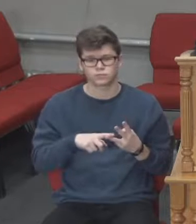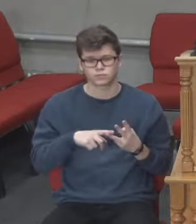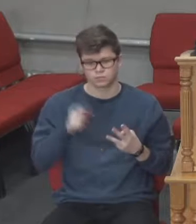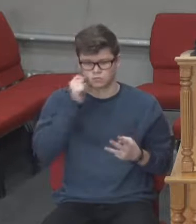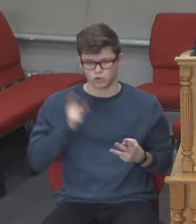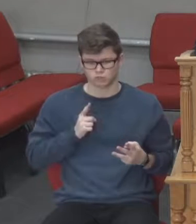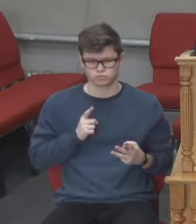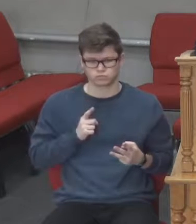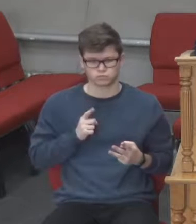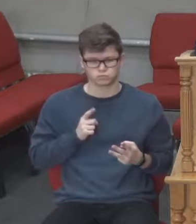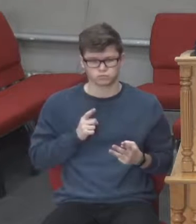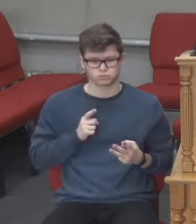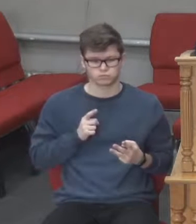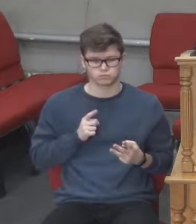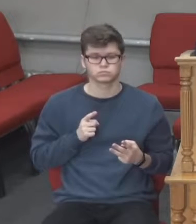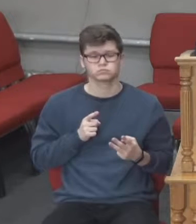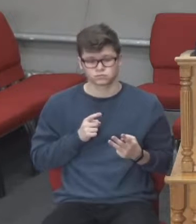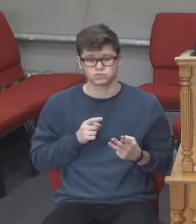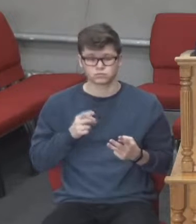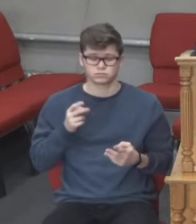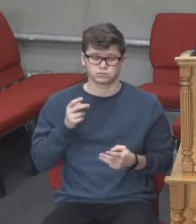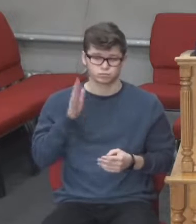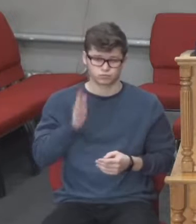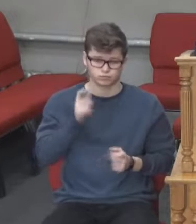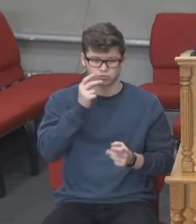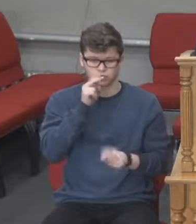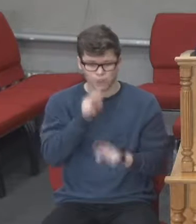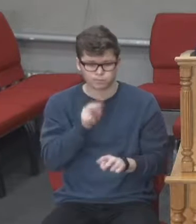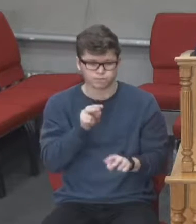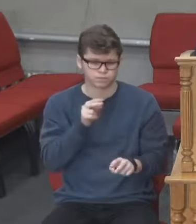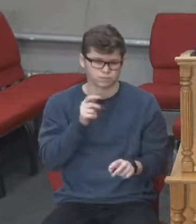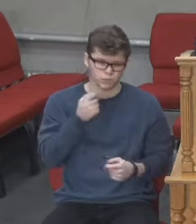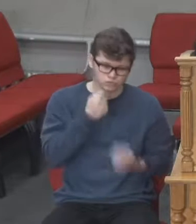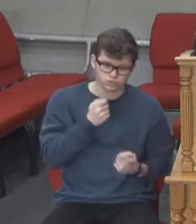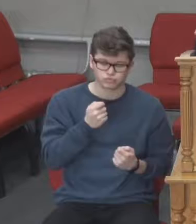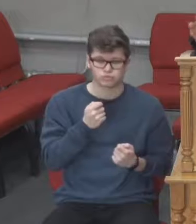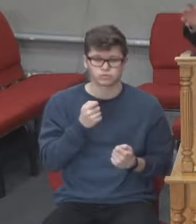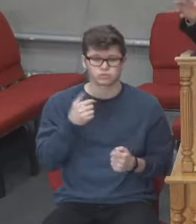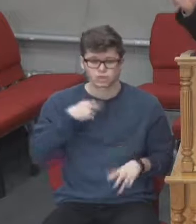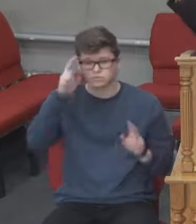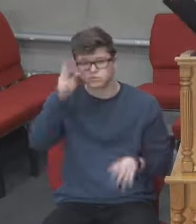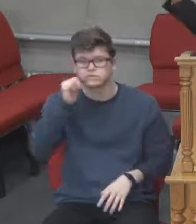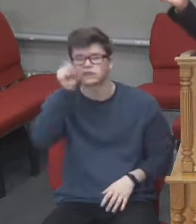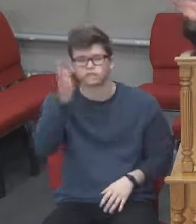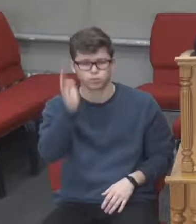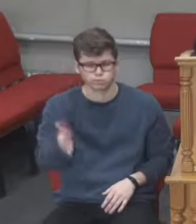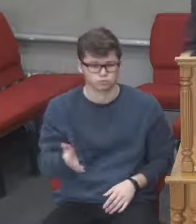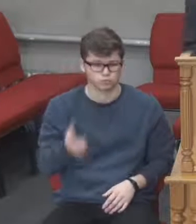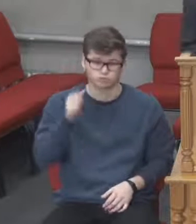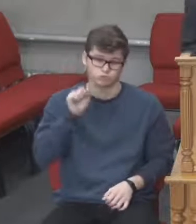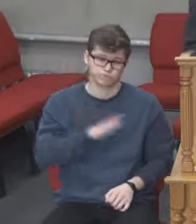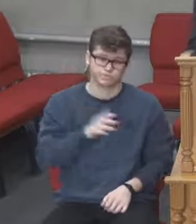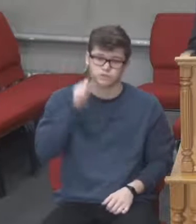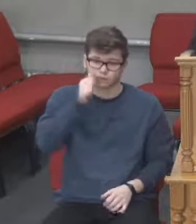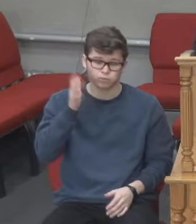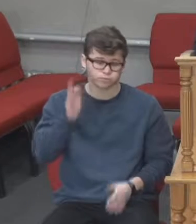Будьте насторожі. Пильнуймо, брати і сестри. Ми не знаємо завтрашнього дня. Завтрашній день може бути кращим, може бути